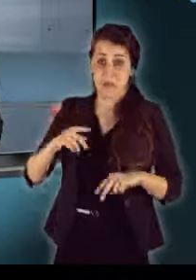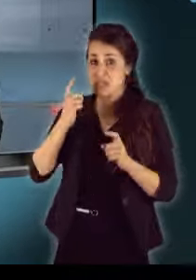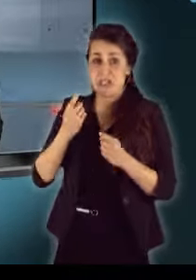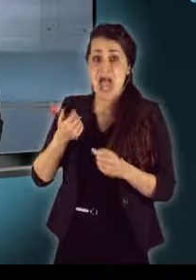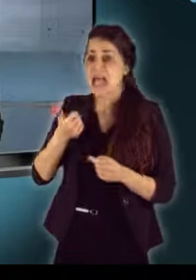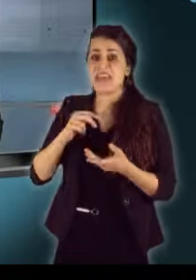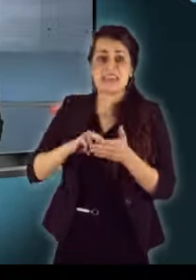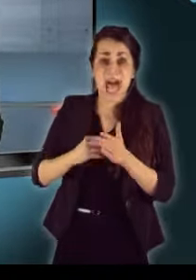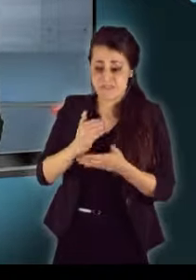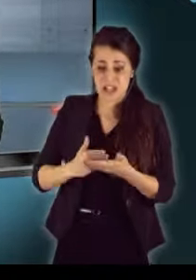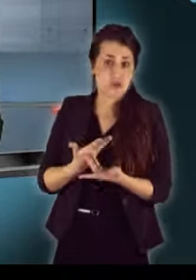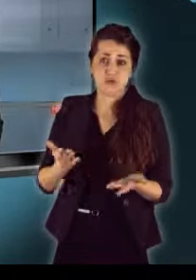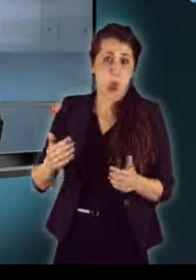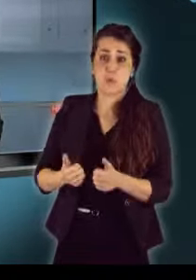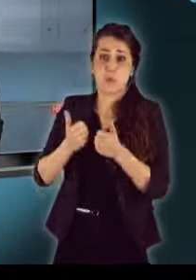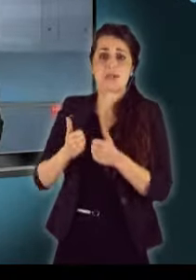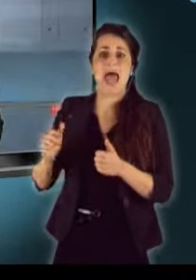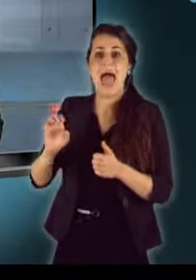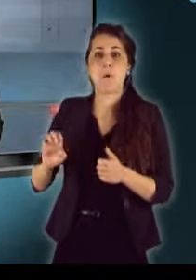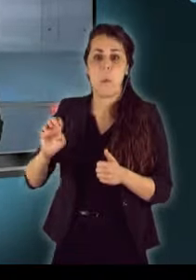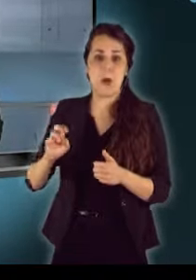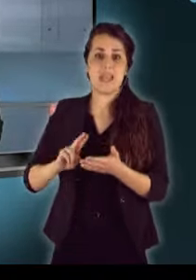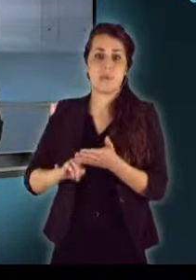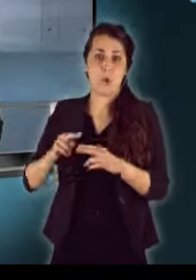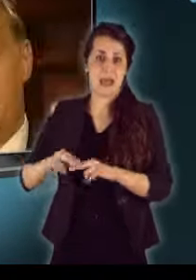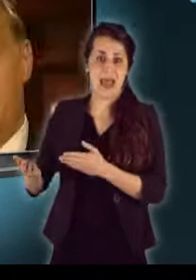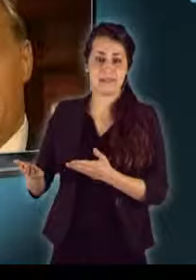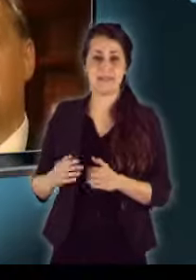szerint egyik tervezet sem ütközik az európai jogrenddel.